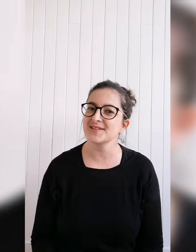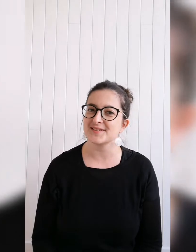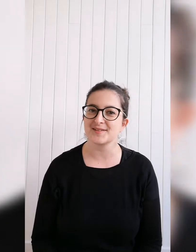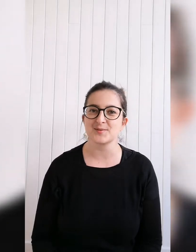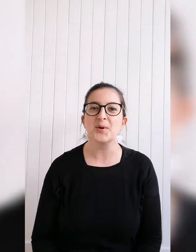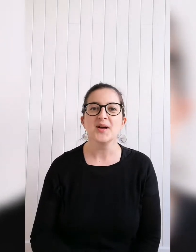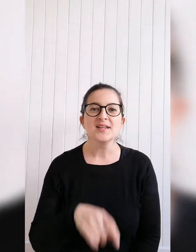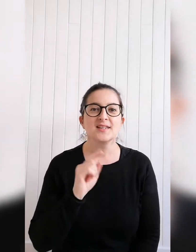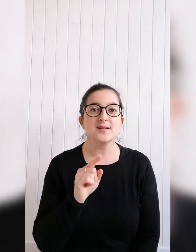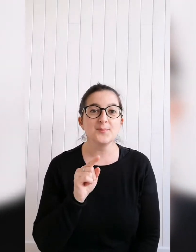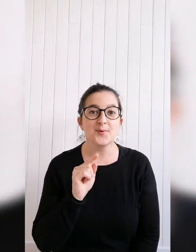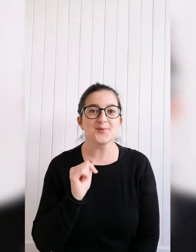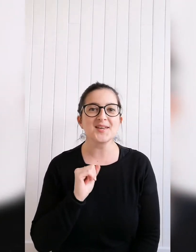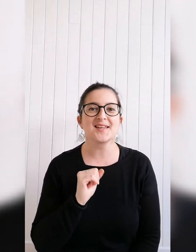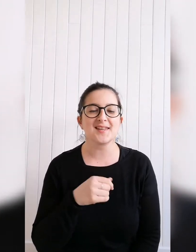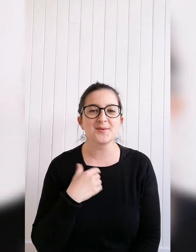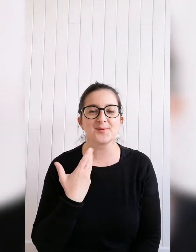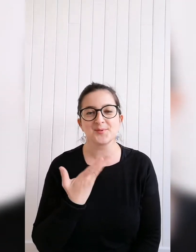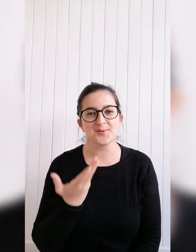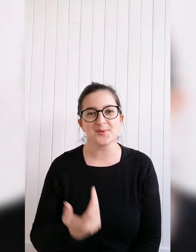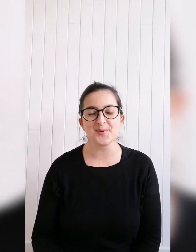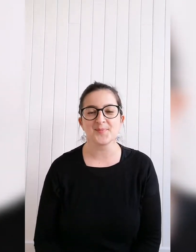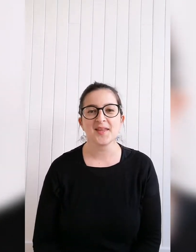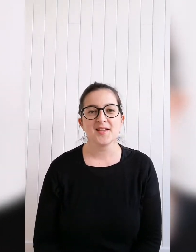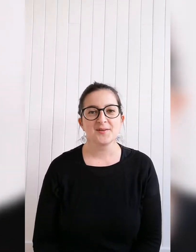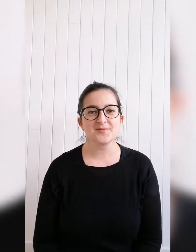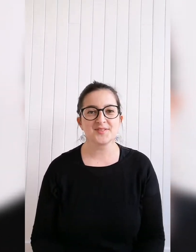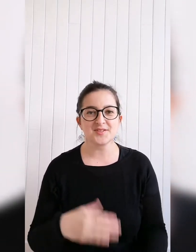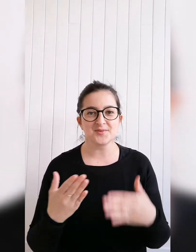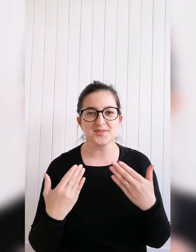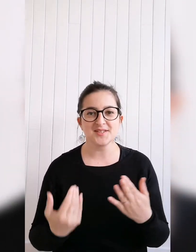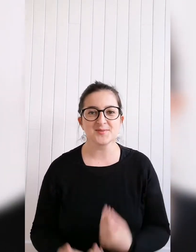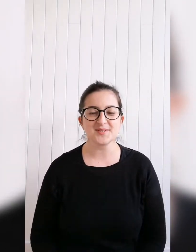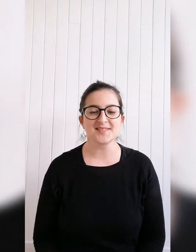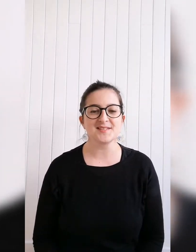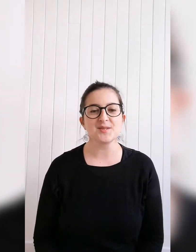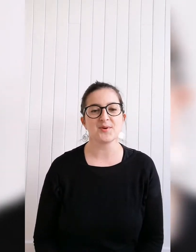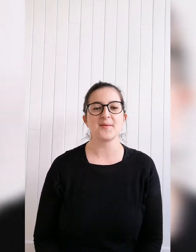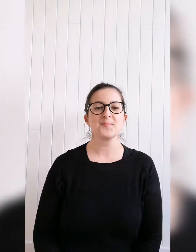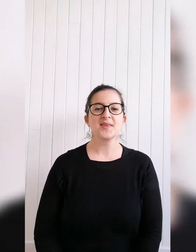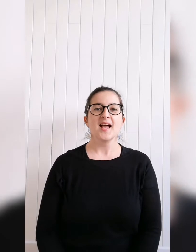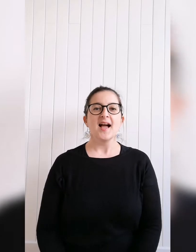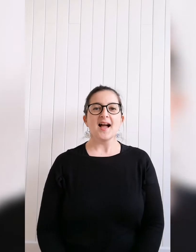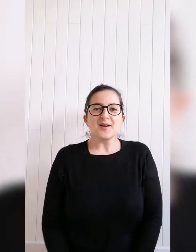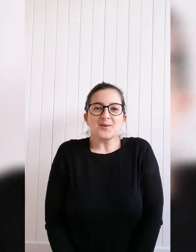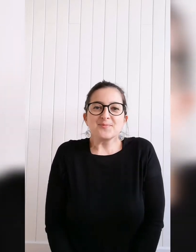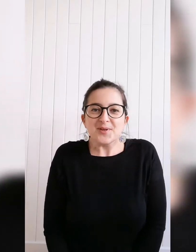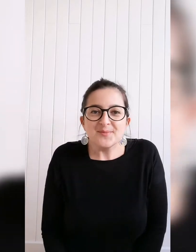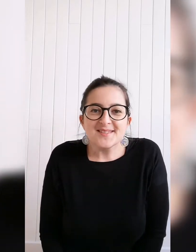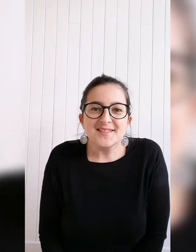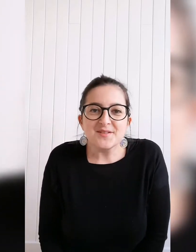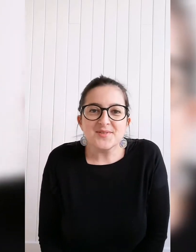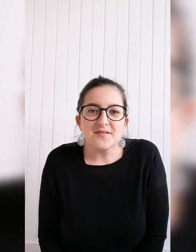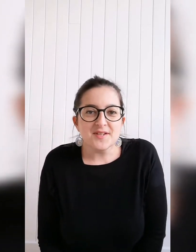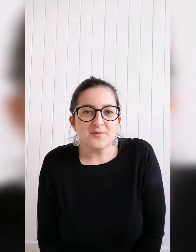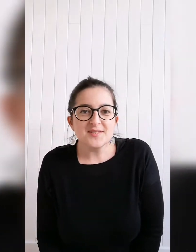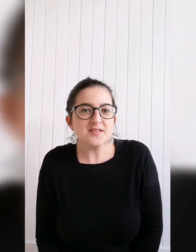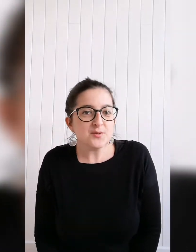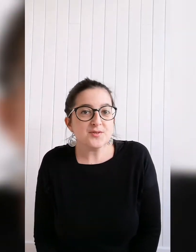aussi intéressant ce qu'ils vous montrent et qu'ils vont du coup vous échangez sur ces signes là. Alors le premier signe, ça va être le signe